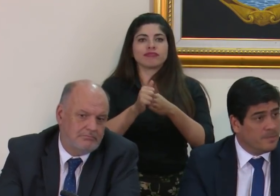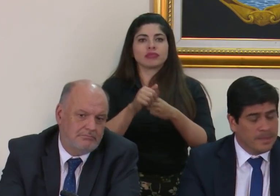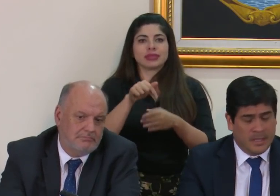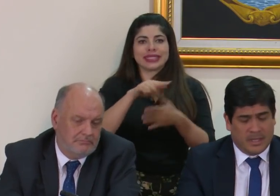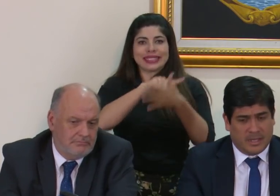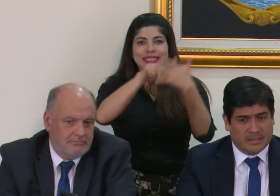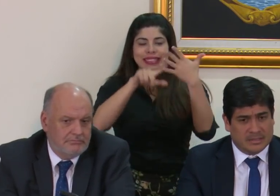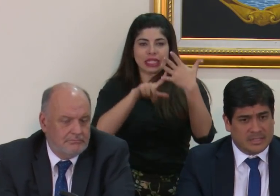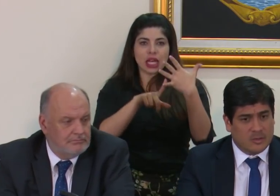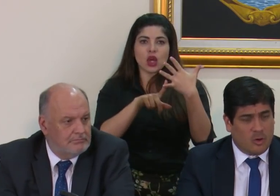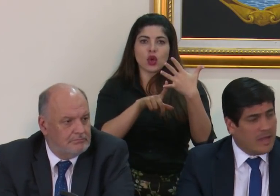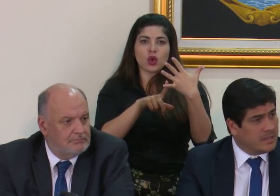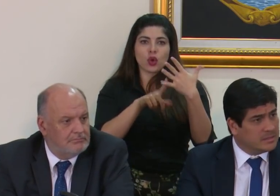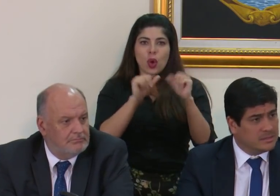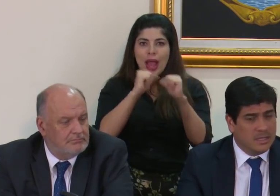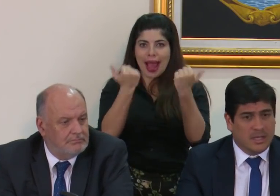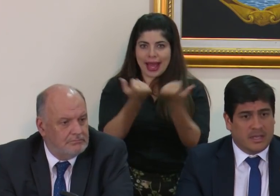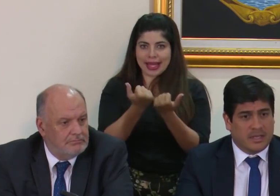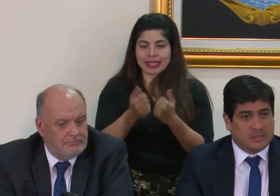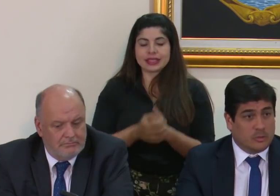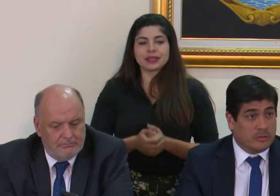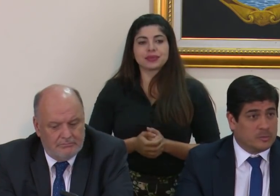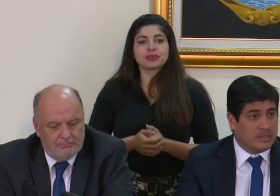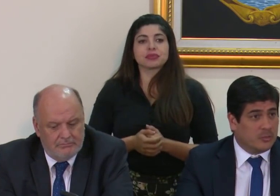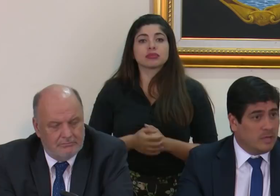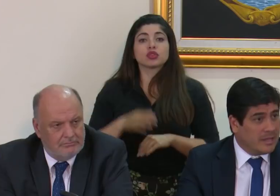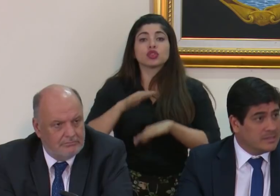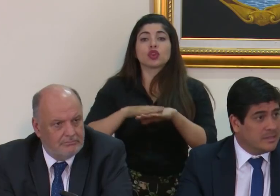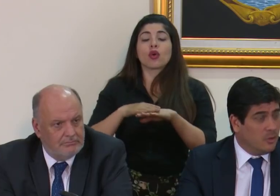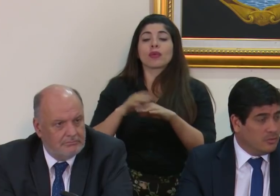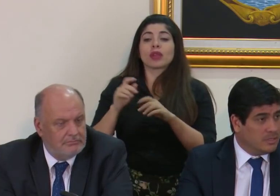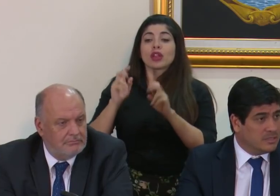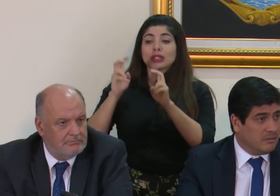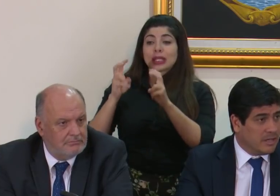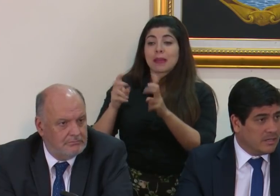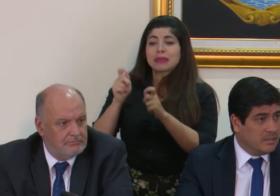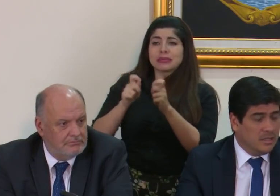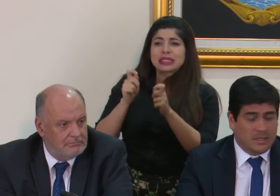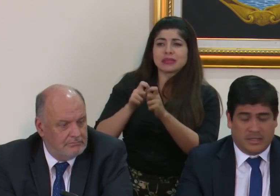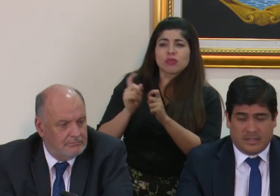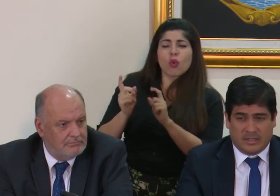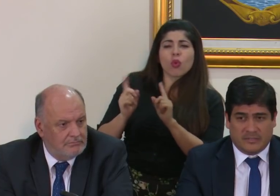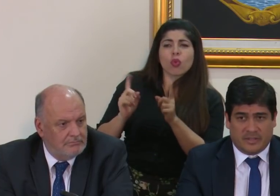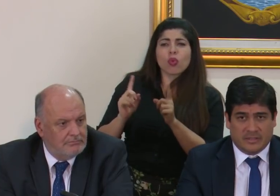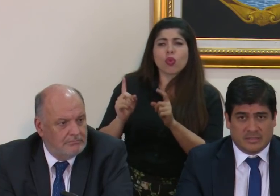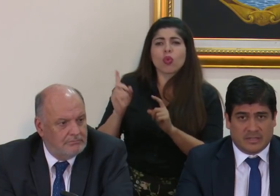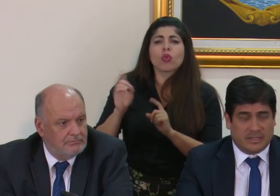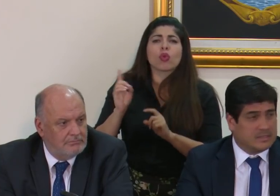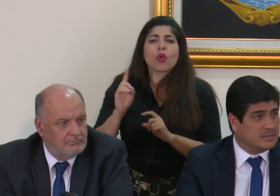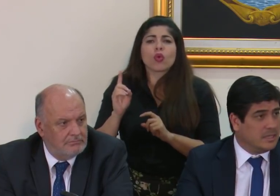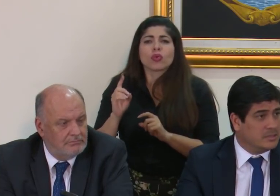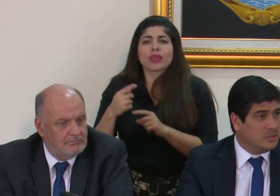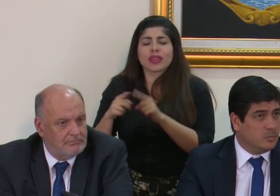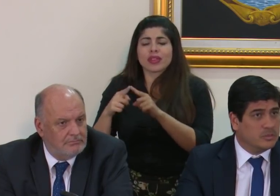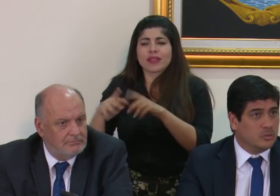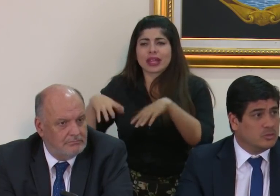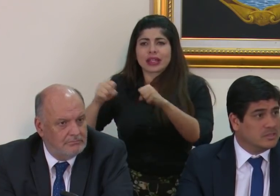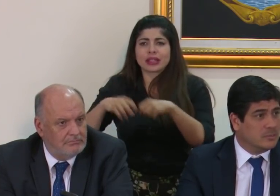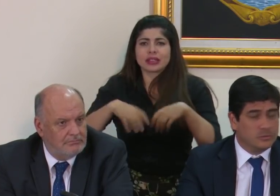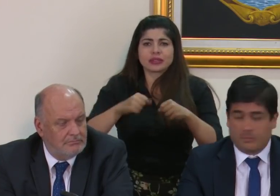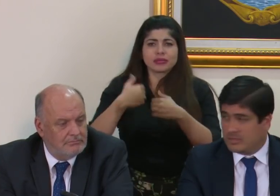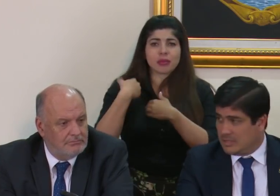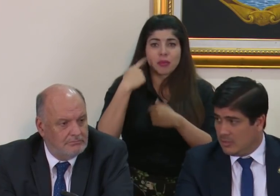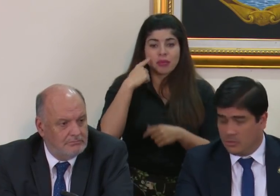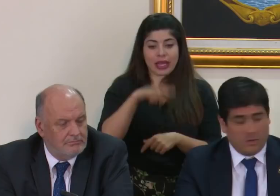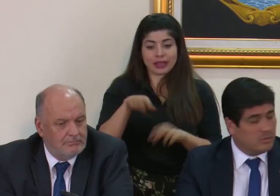cinco áreas. sobre los particulares de dónde llevarán las diferentes carteras esta gestión, pues son